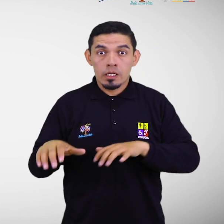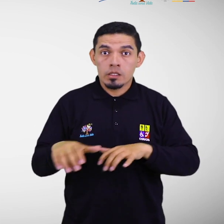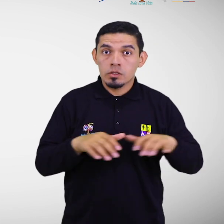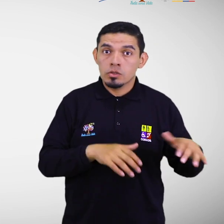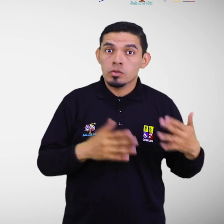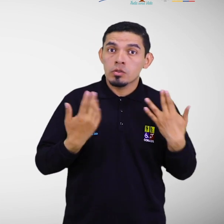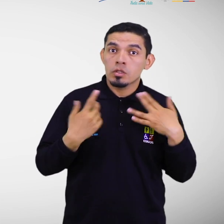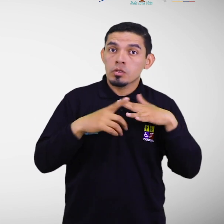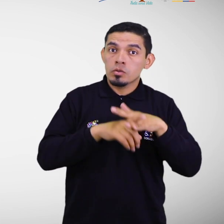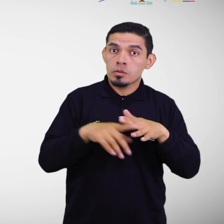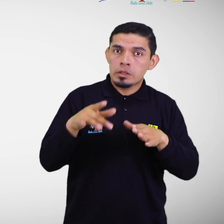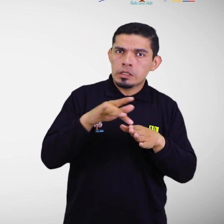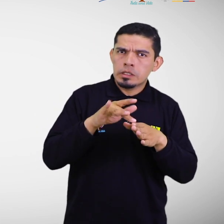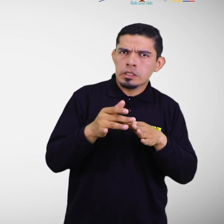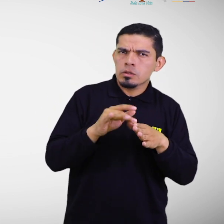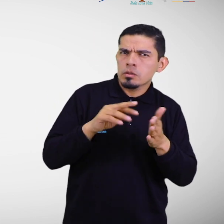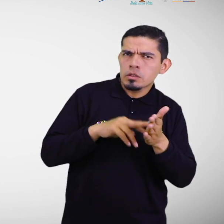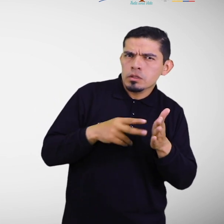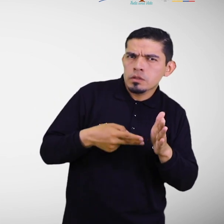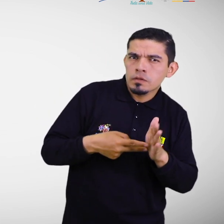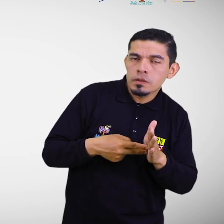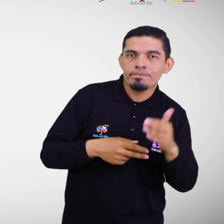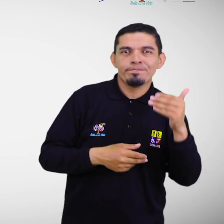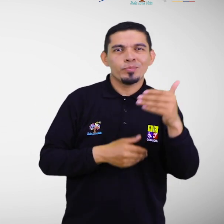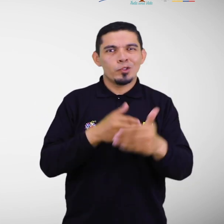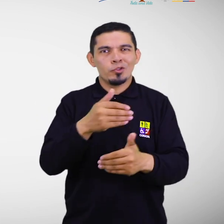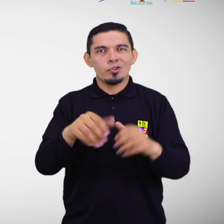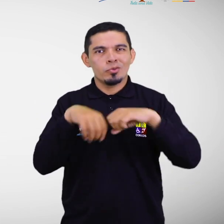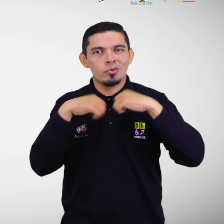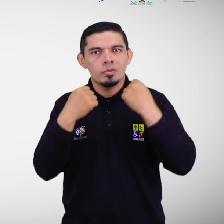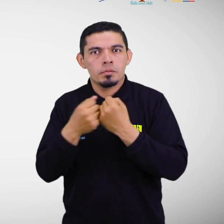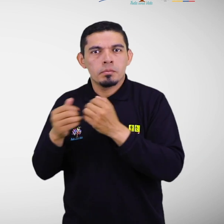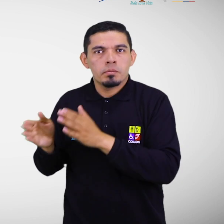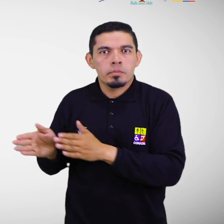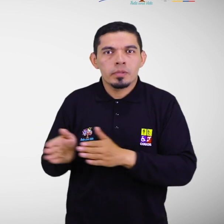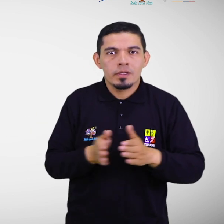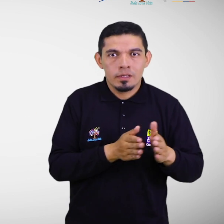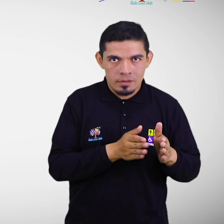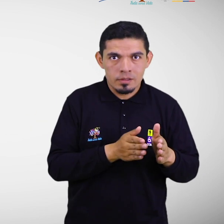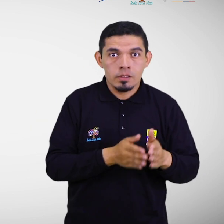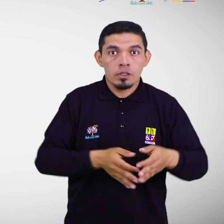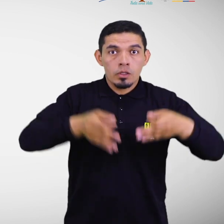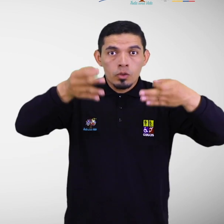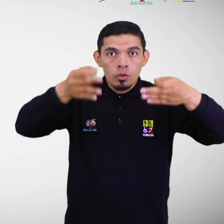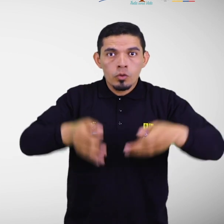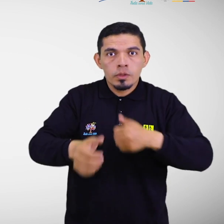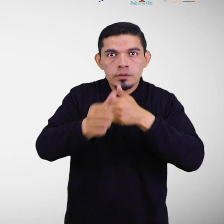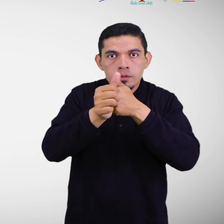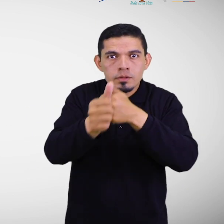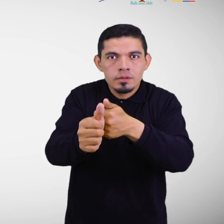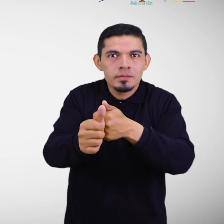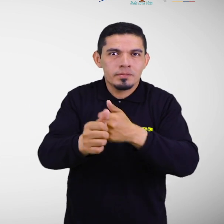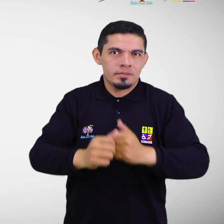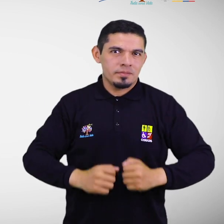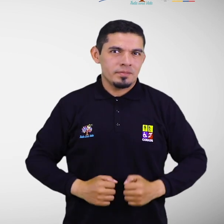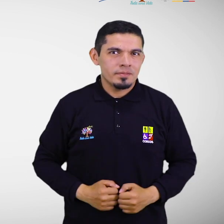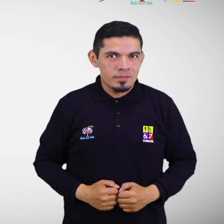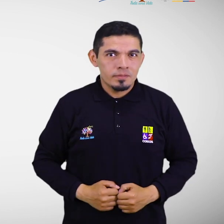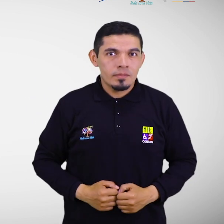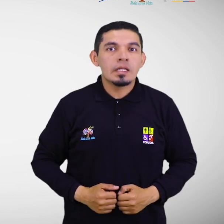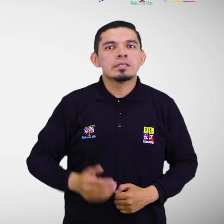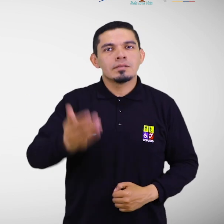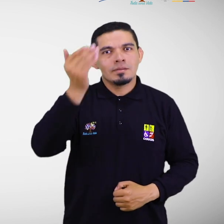inclusiva del riesgo se hace referencia al proceso social de planificación, ejecución y seguimiento. Para el